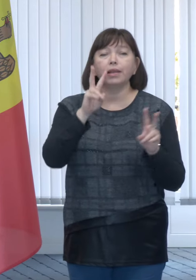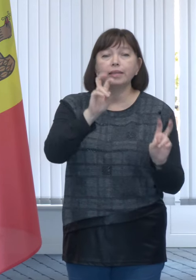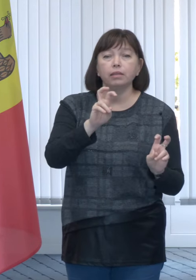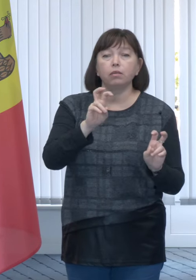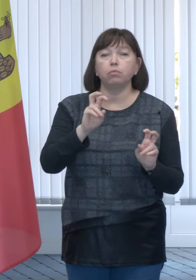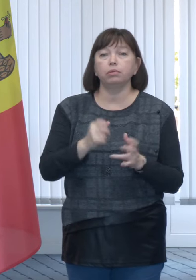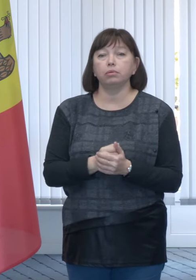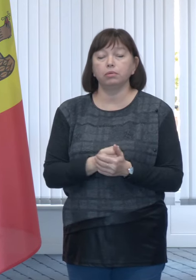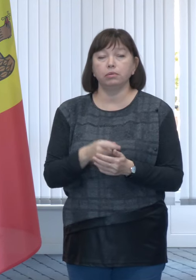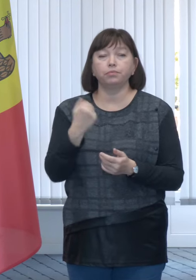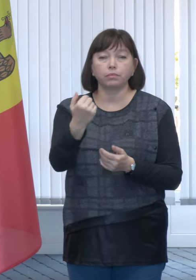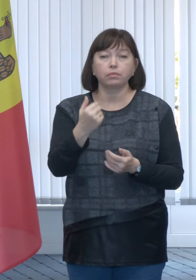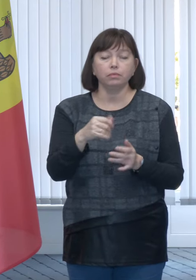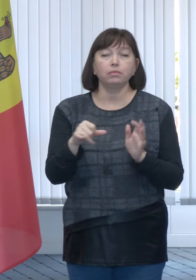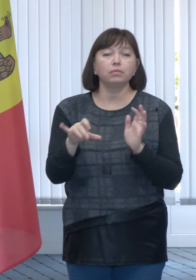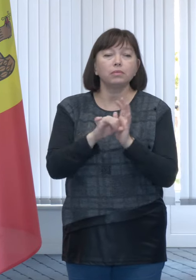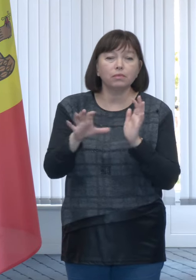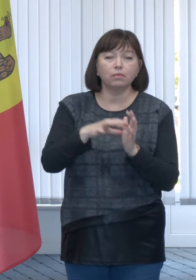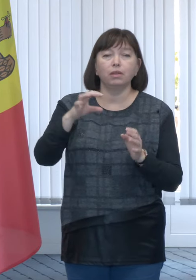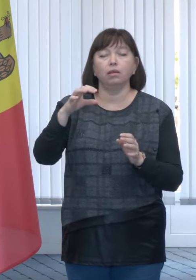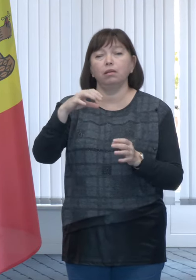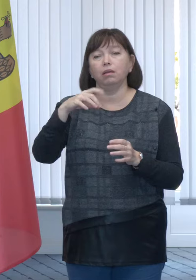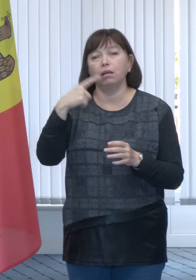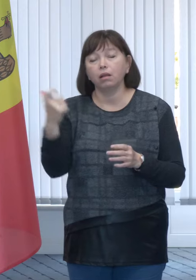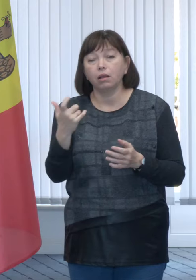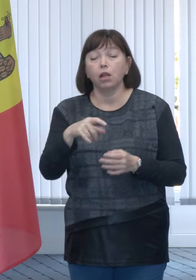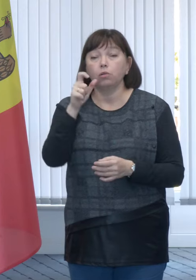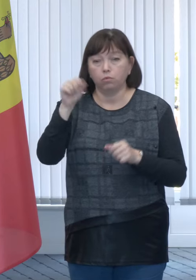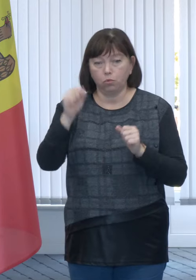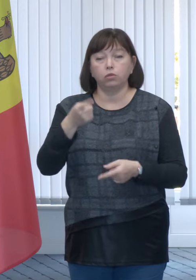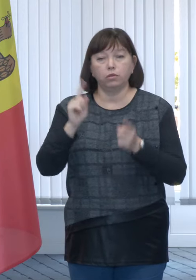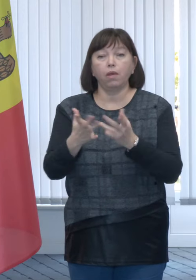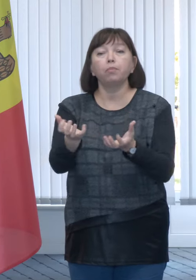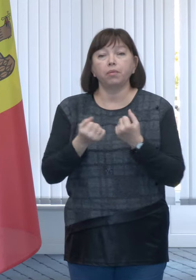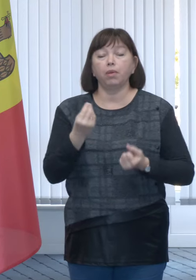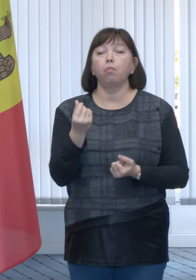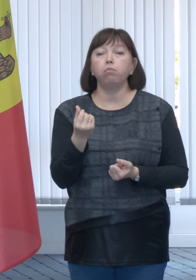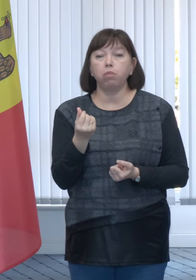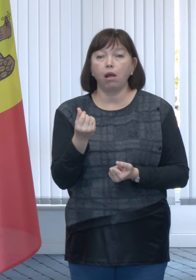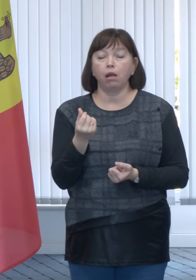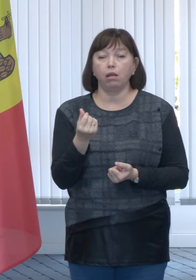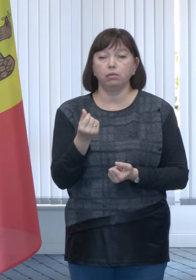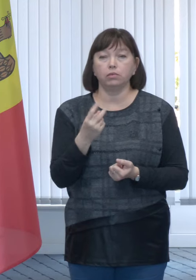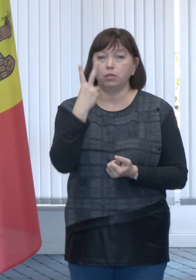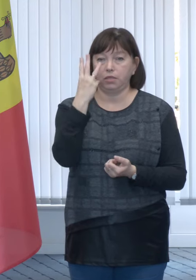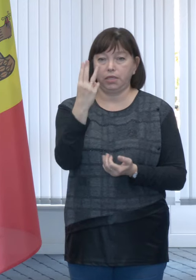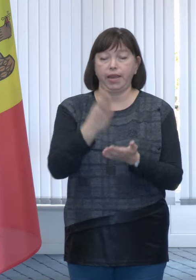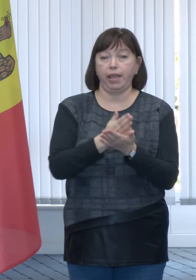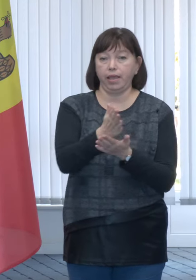energie utilizat. Deci, beneficiarii își pot, într-adevăr, primi banii pe trei căi.